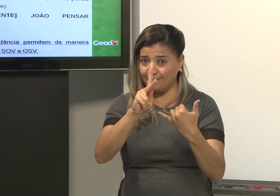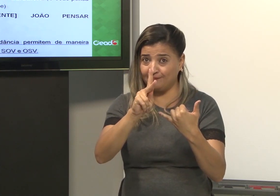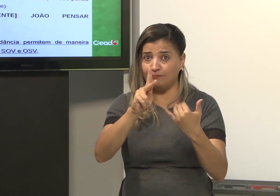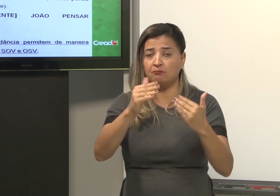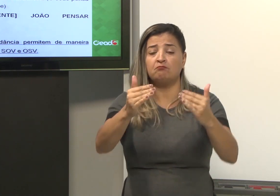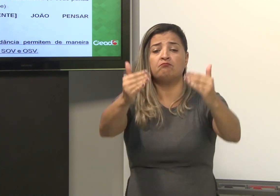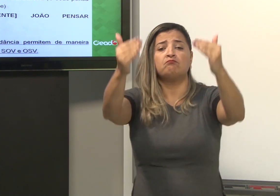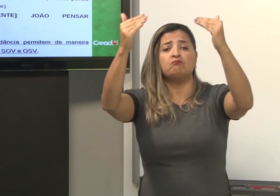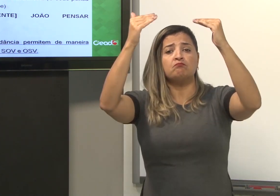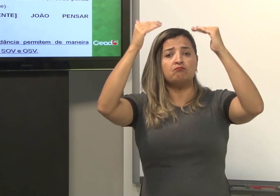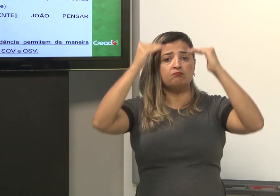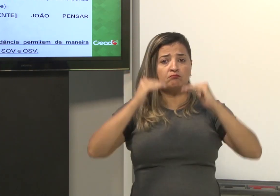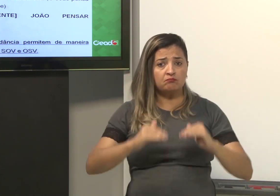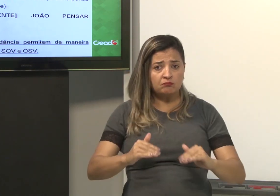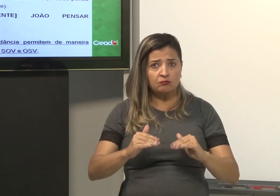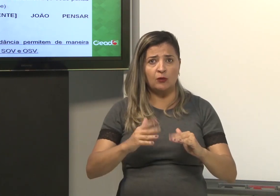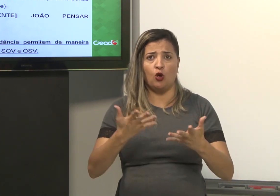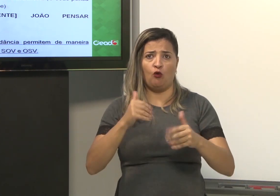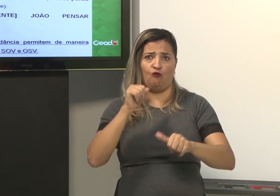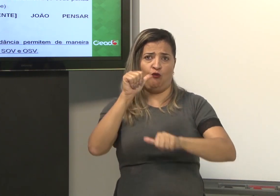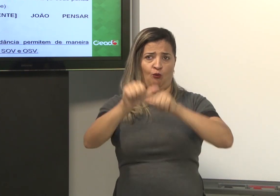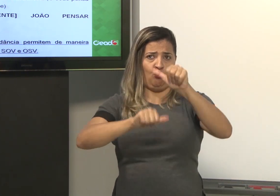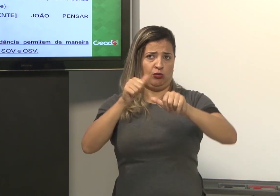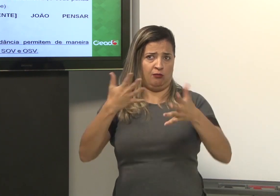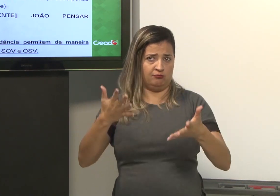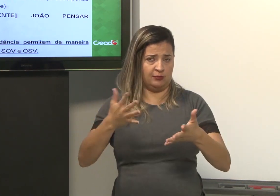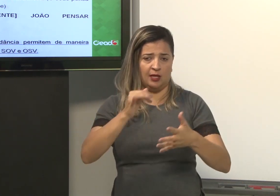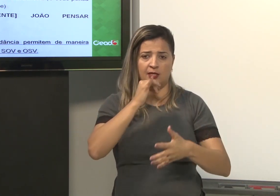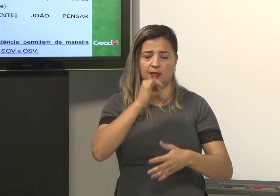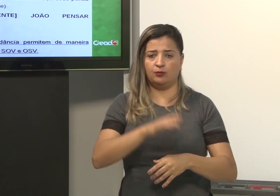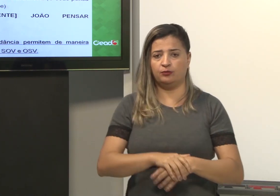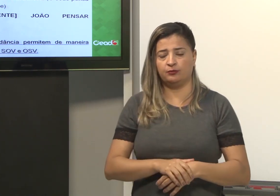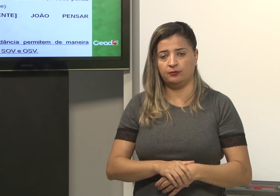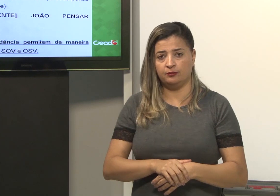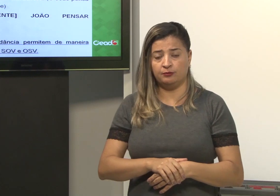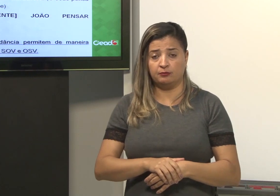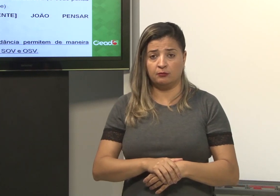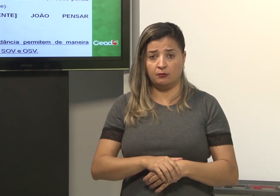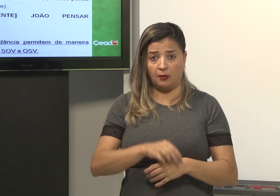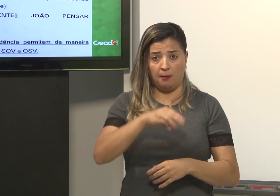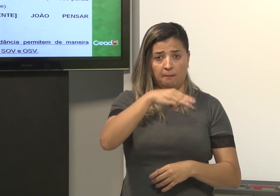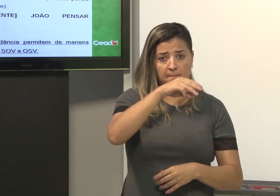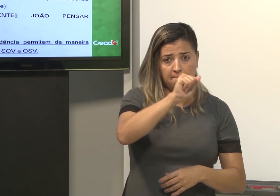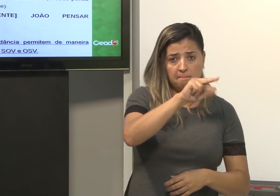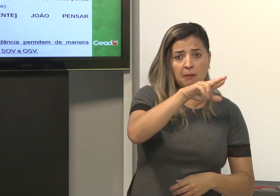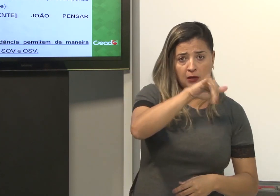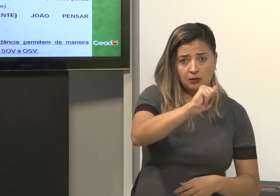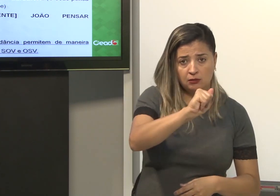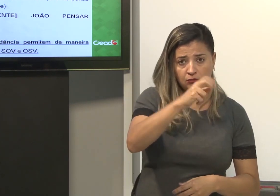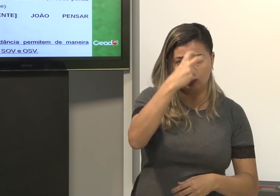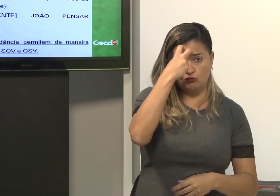Vamos mudar. Por exemplo. Maria, inteligente. João, pensa.